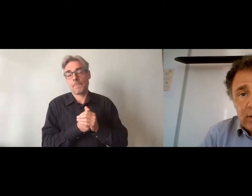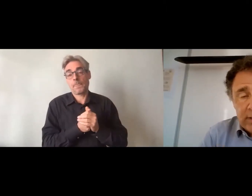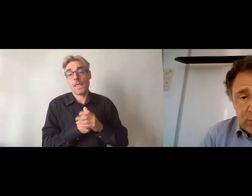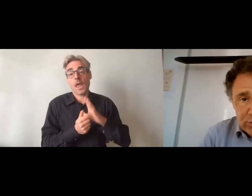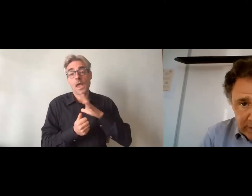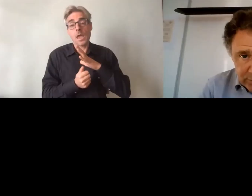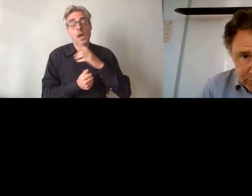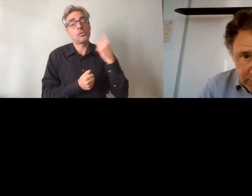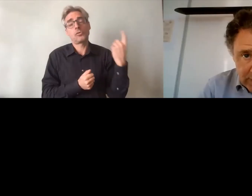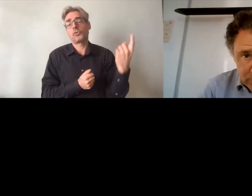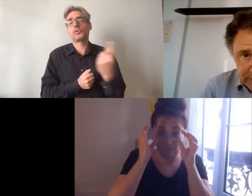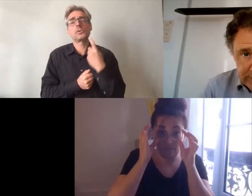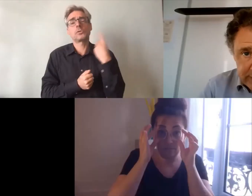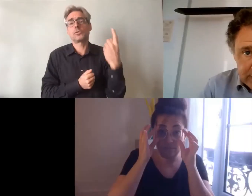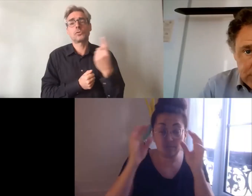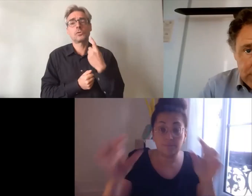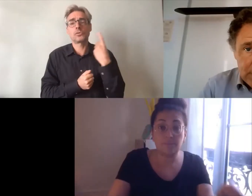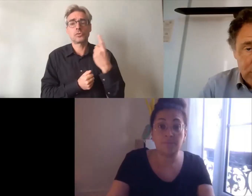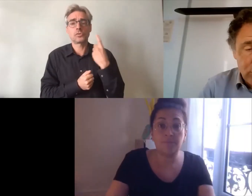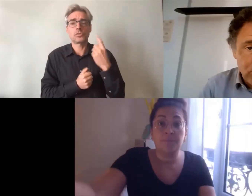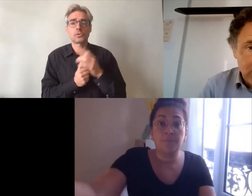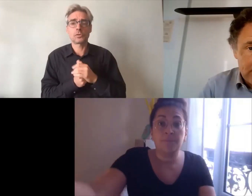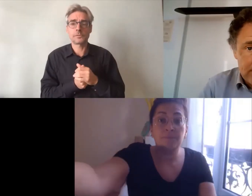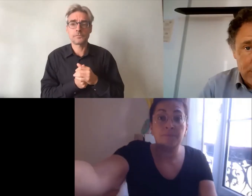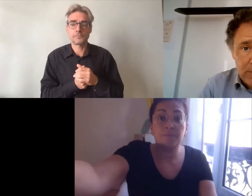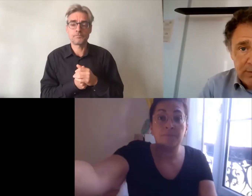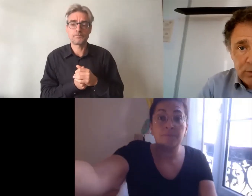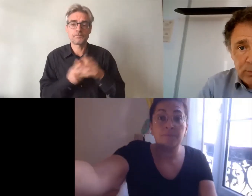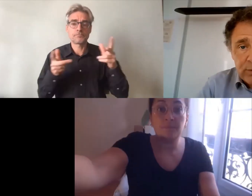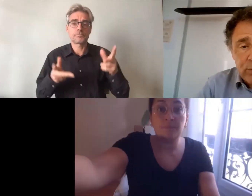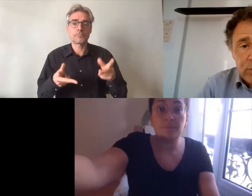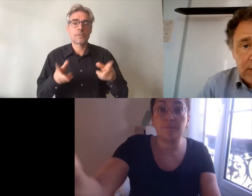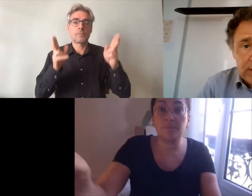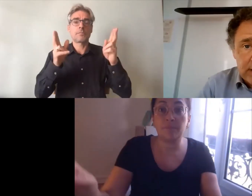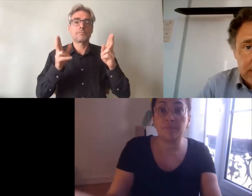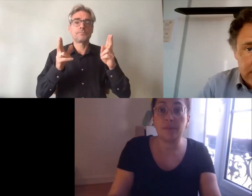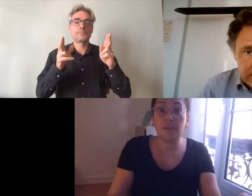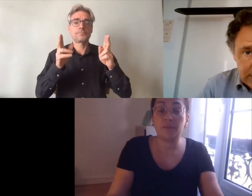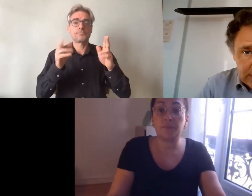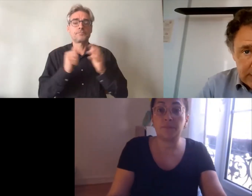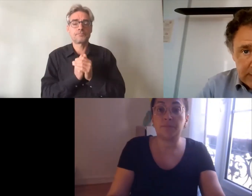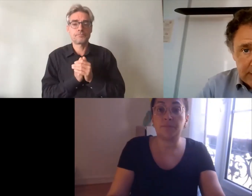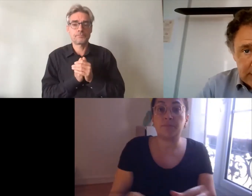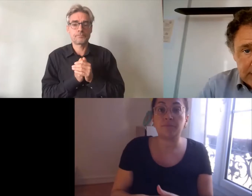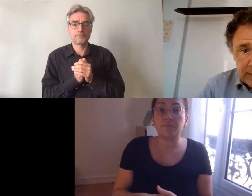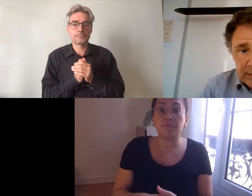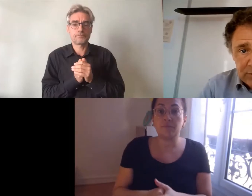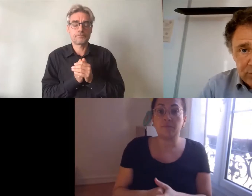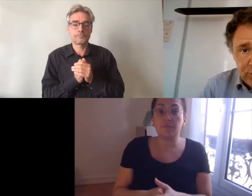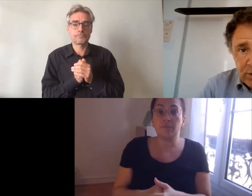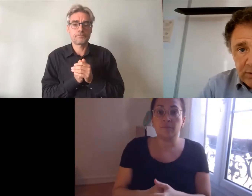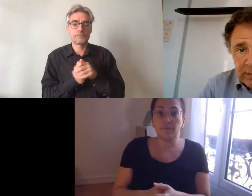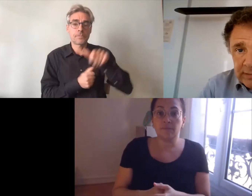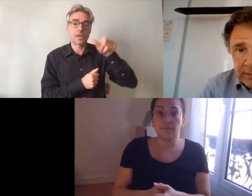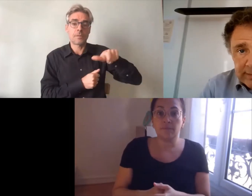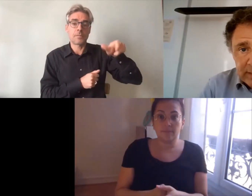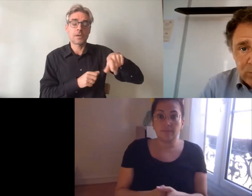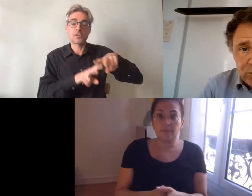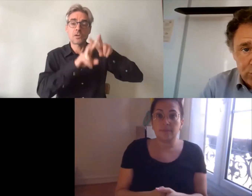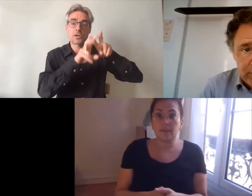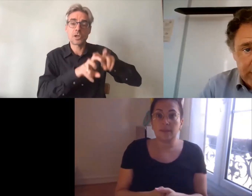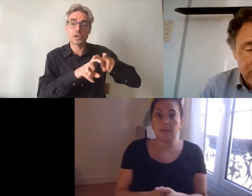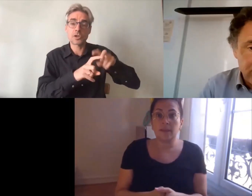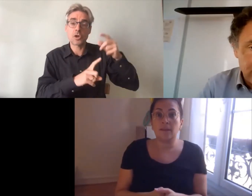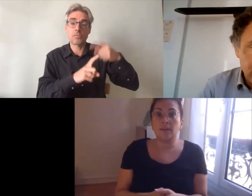toujours dans les recherches appliquées une participation, bien sûr, des chercheurs, des